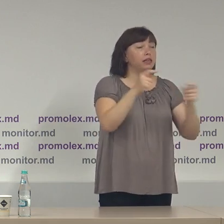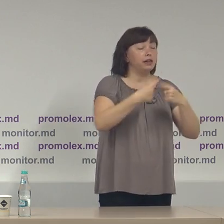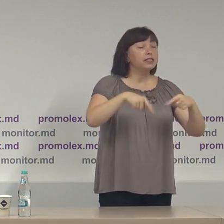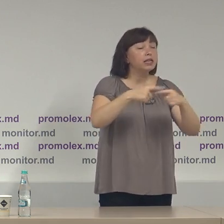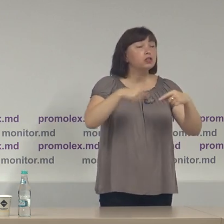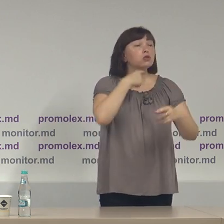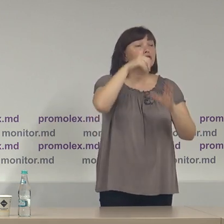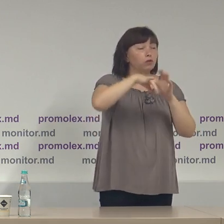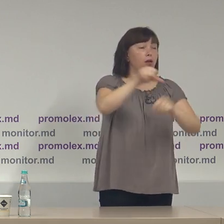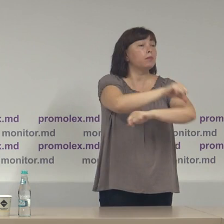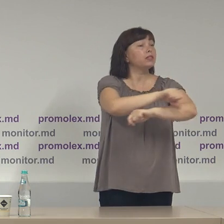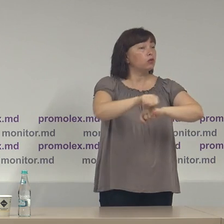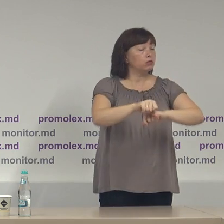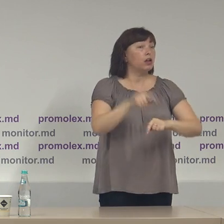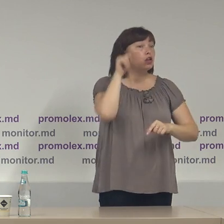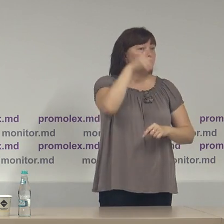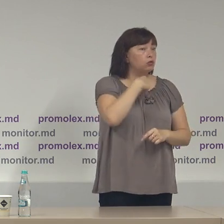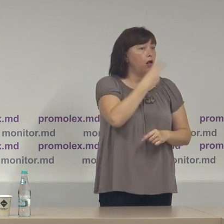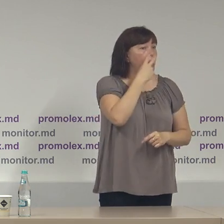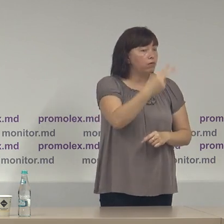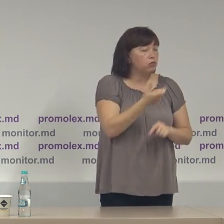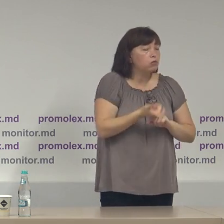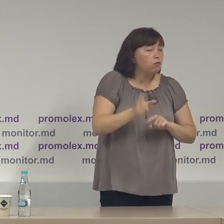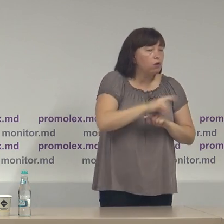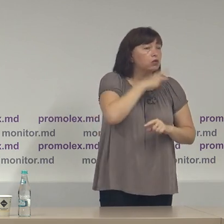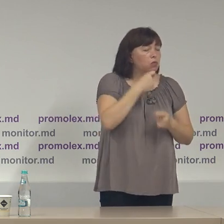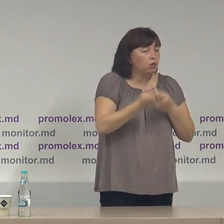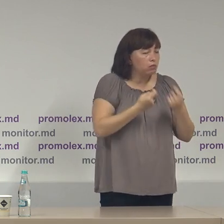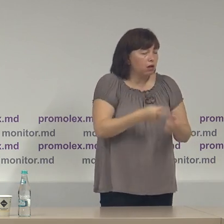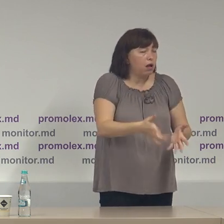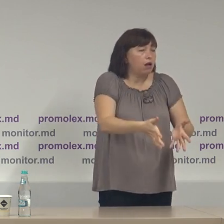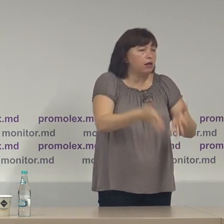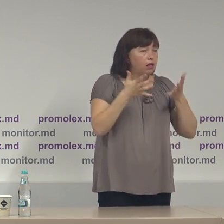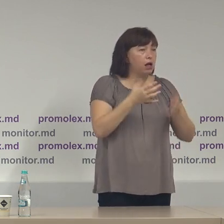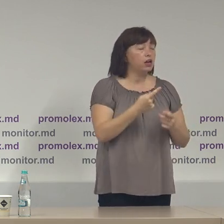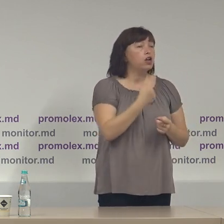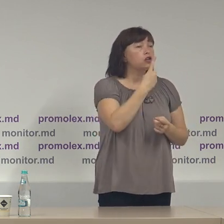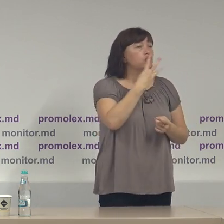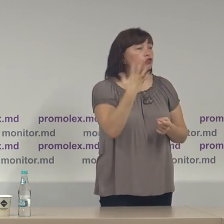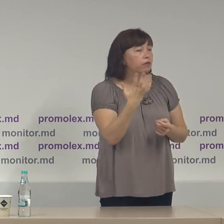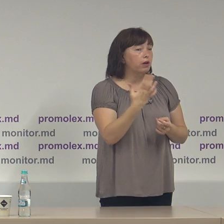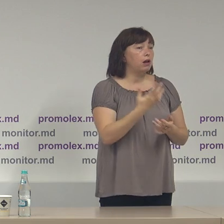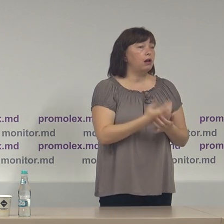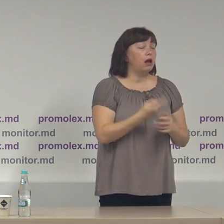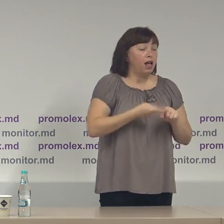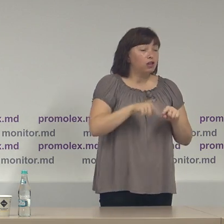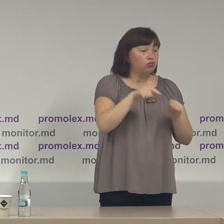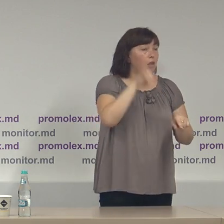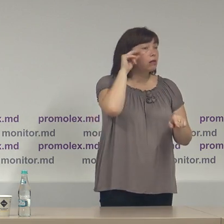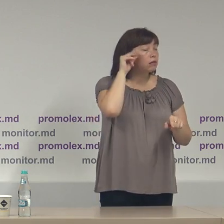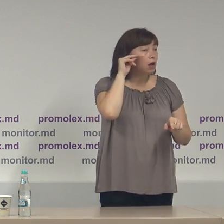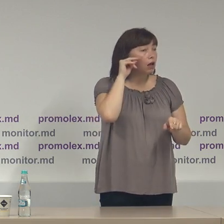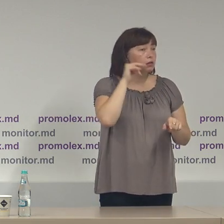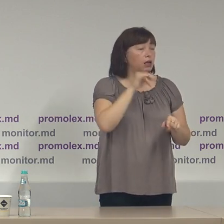și atunci s-a văzut cu lux de amănunte că la cifrele pentru acea dată